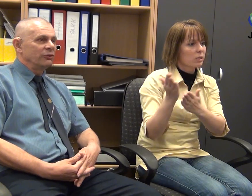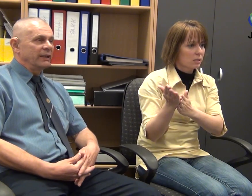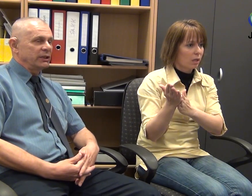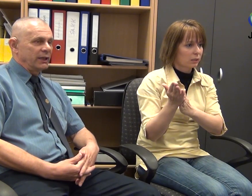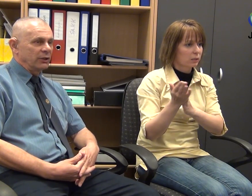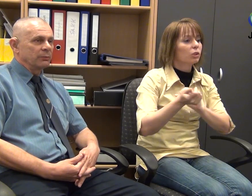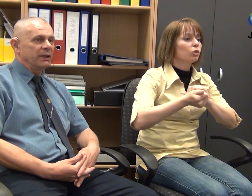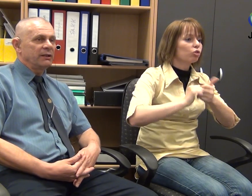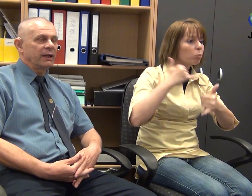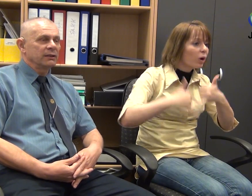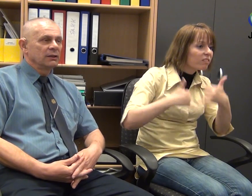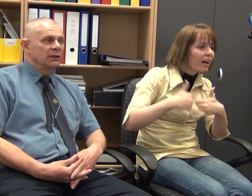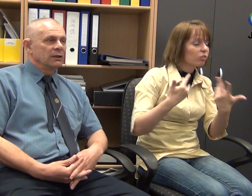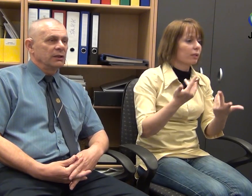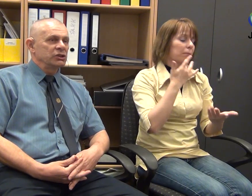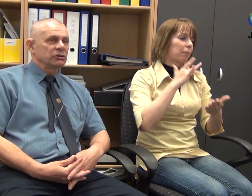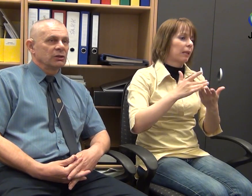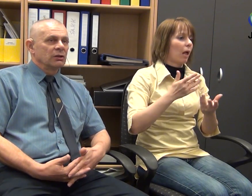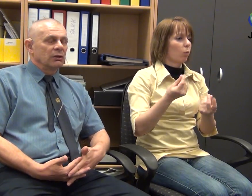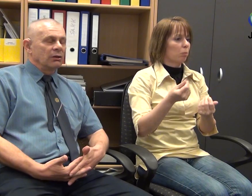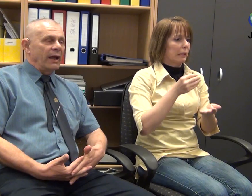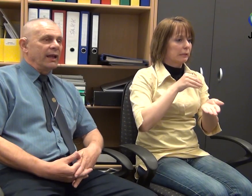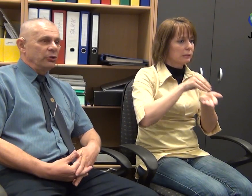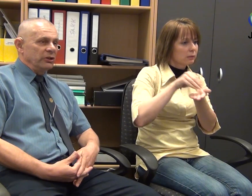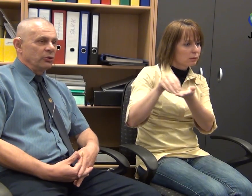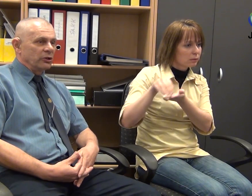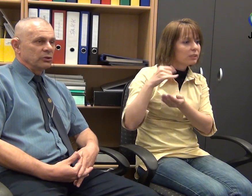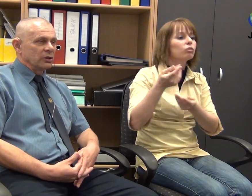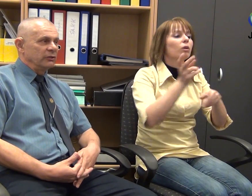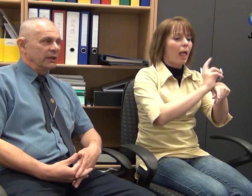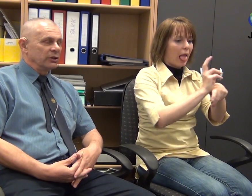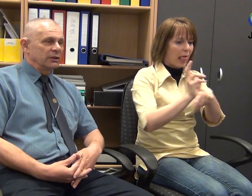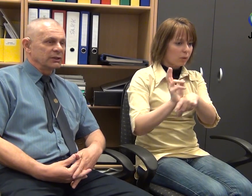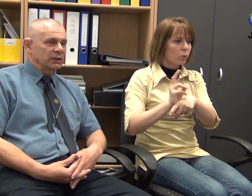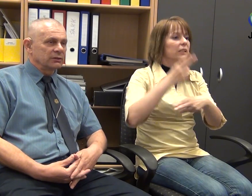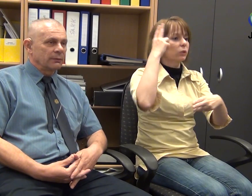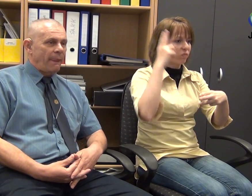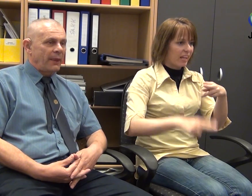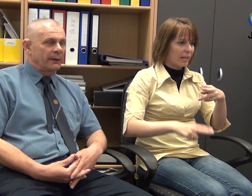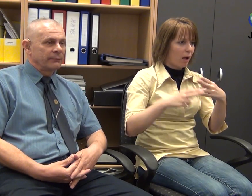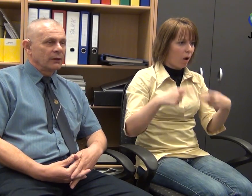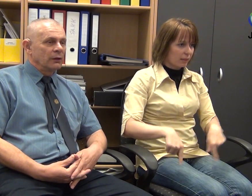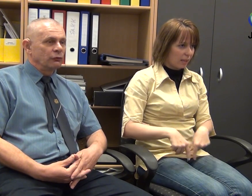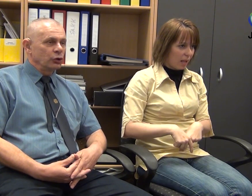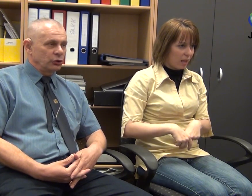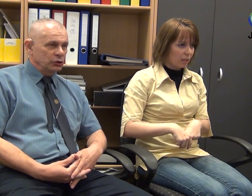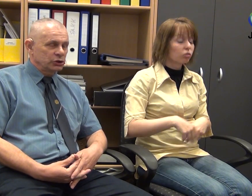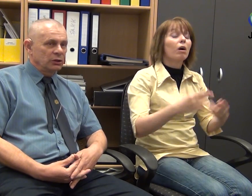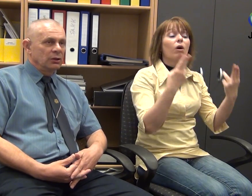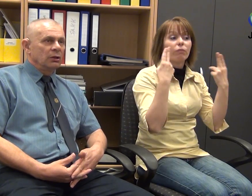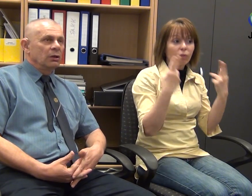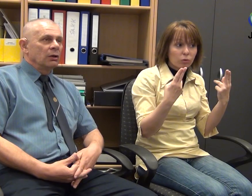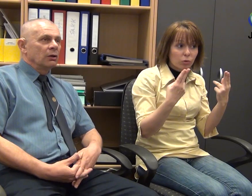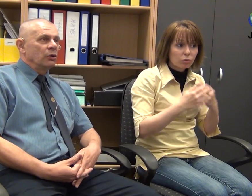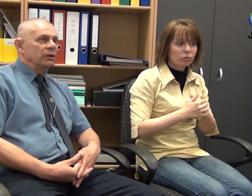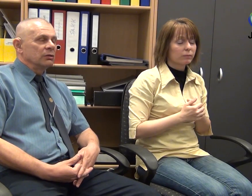sportversenyekre a pénzeket, és ellenőrizzük azoknak a végehajtását. Fontos,